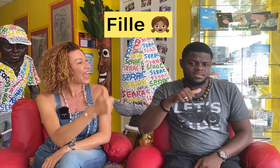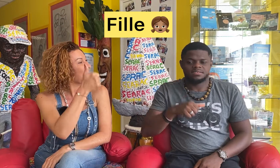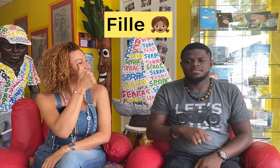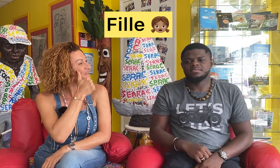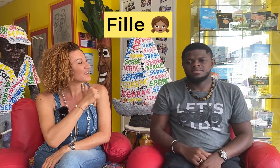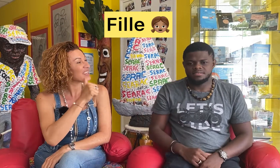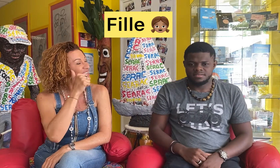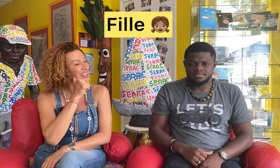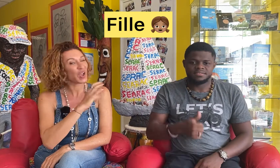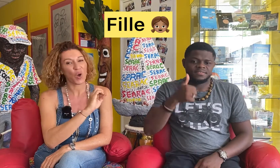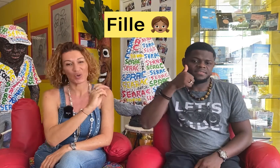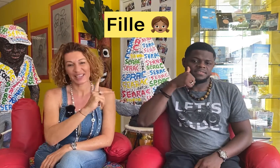Fille. Ok.